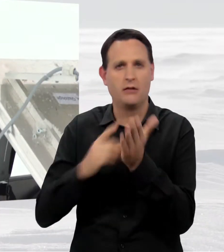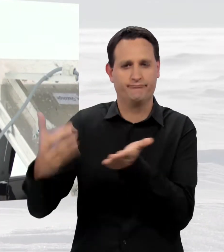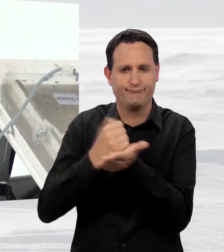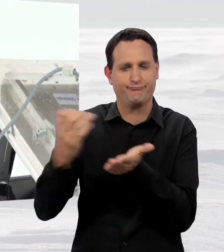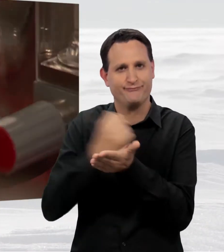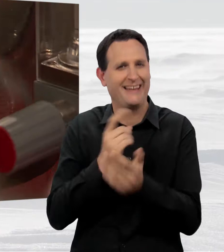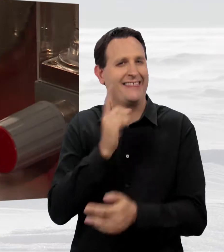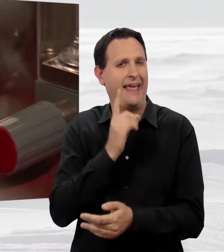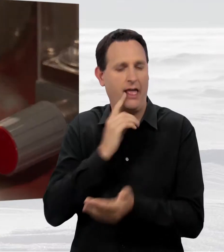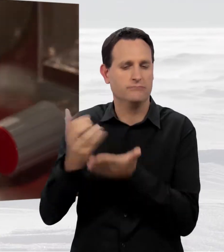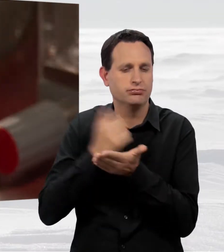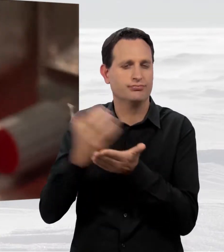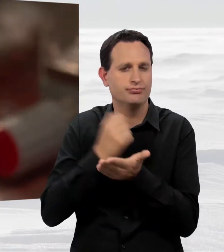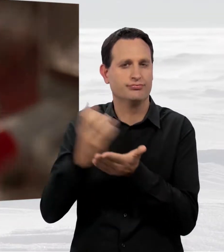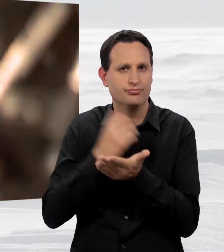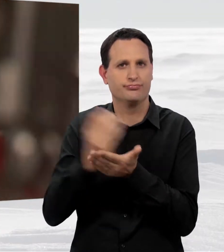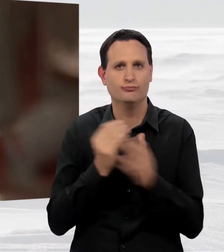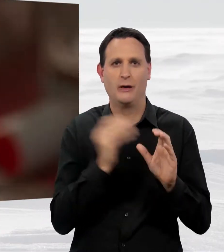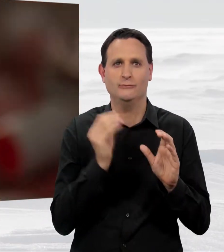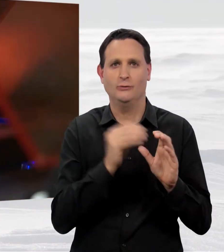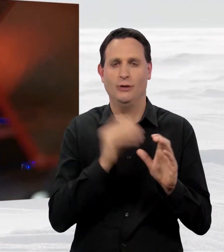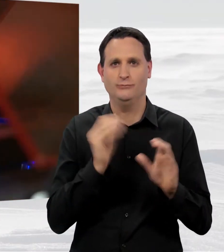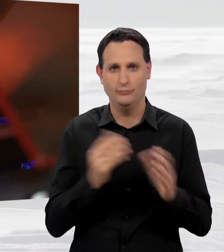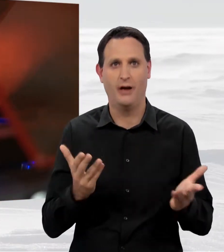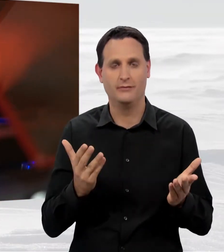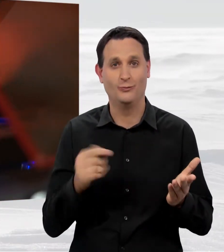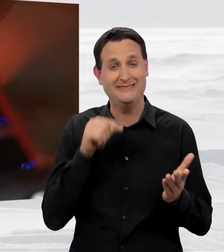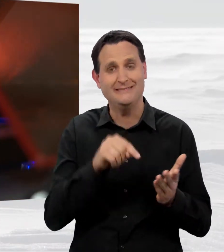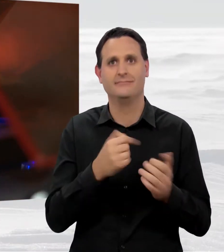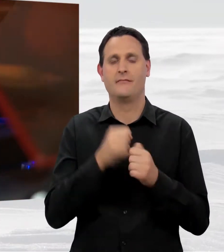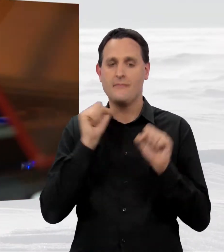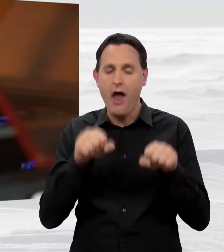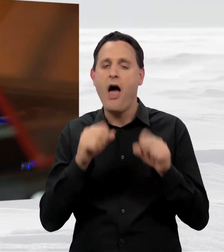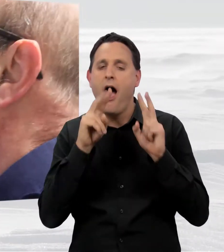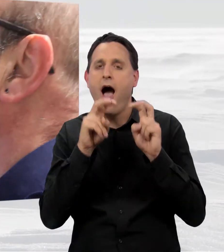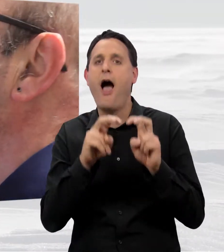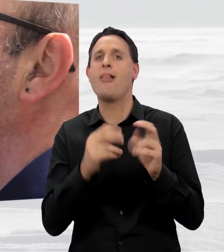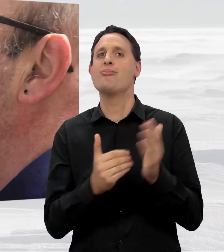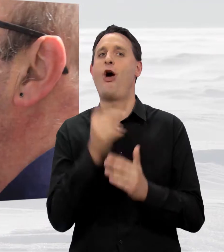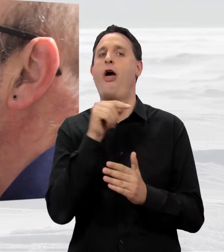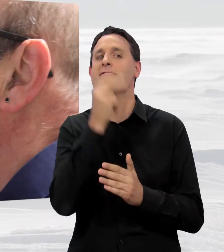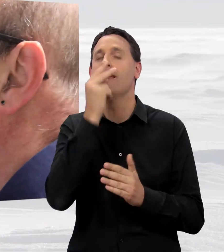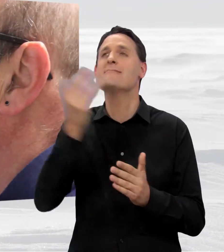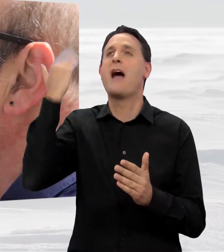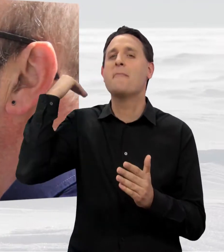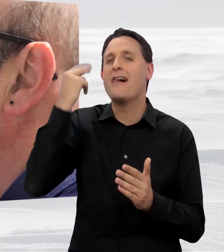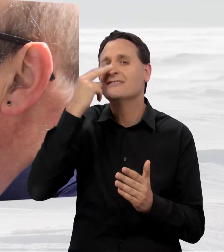Jahr. Die mit moderner Analytik alte und neue Rätsel der Erde lösen. Im